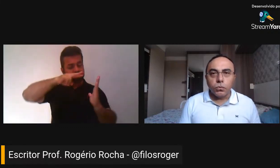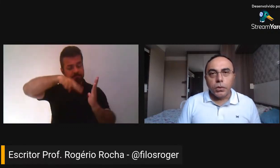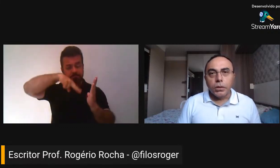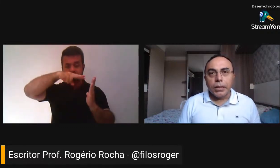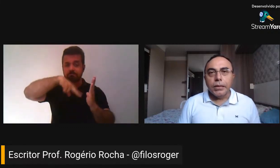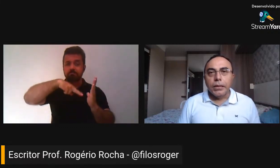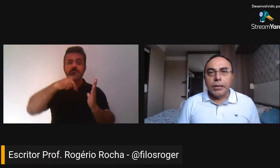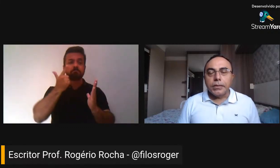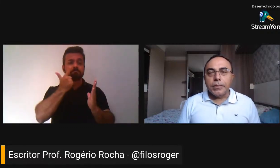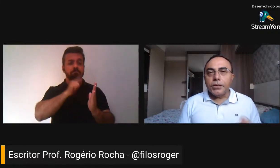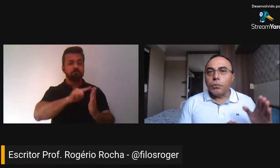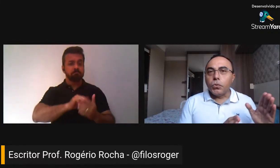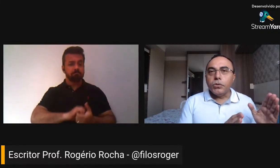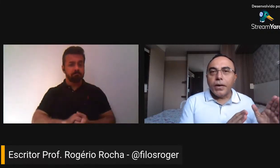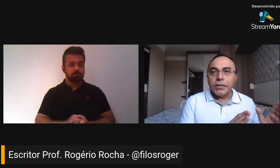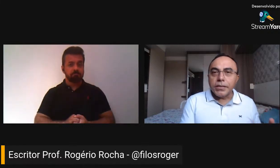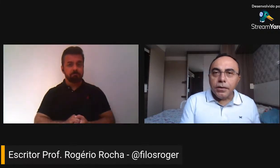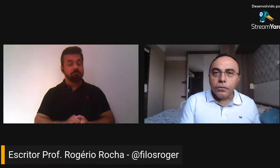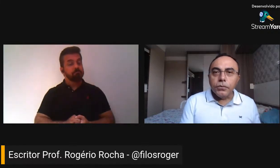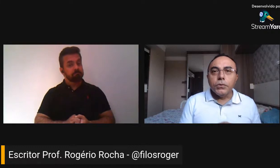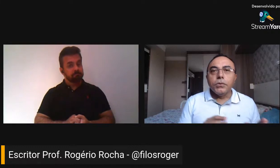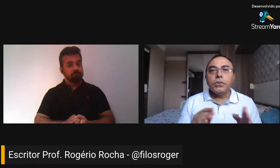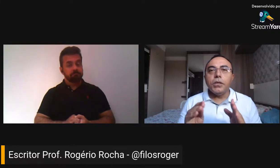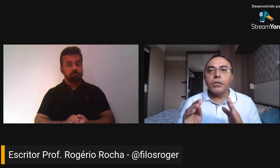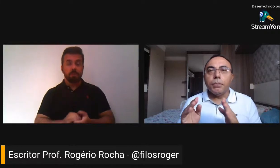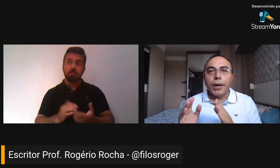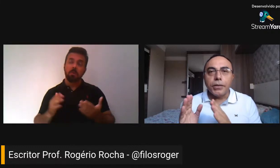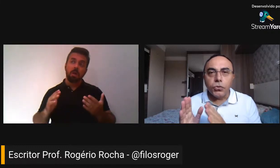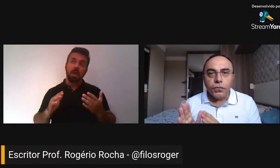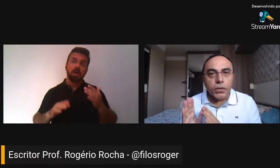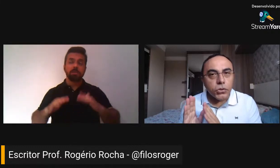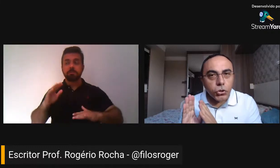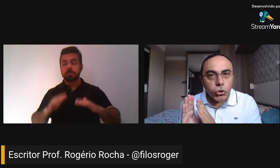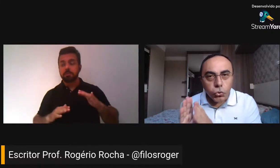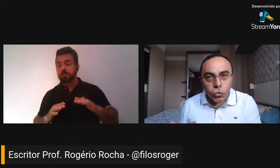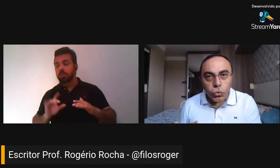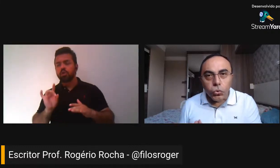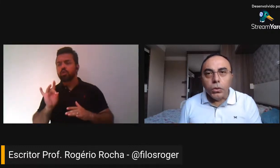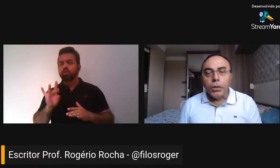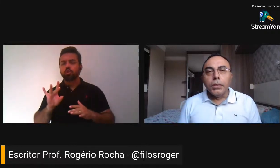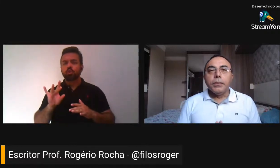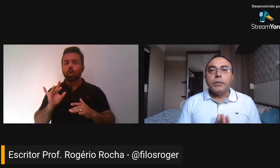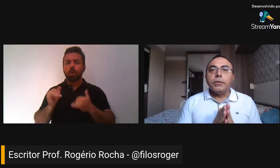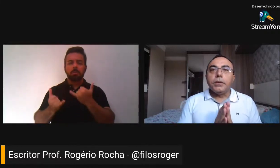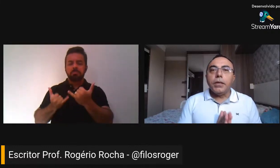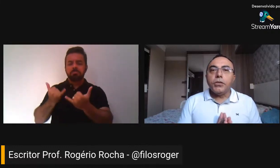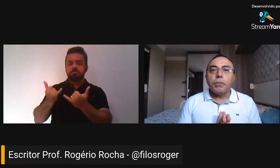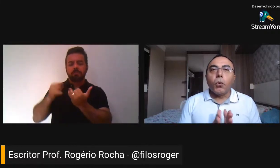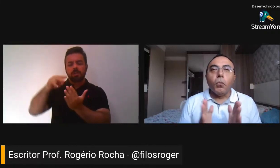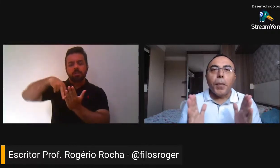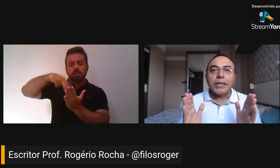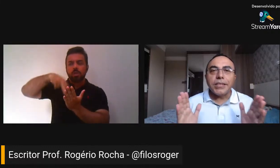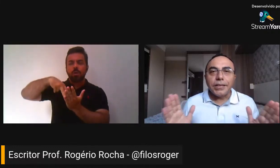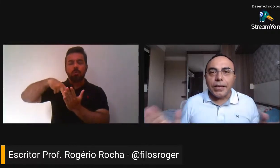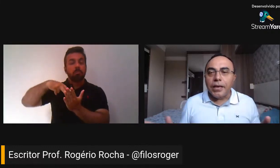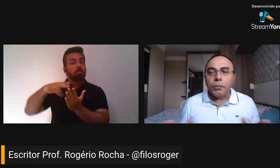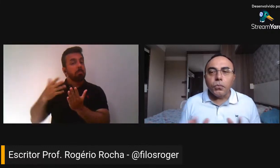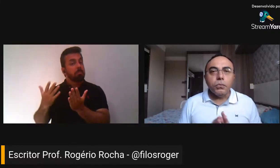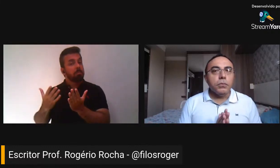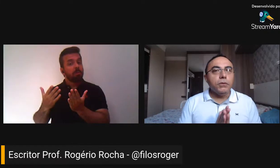conteúdo. Seja por diversão, seja para os fins de estudo, seja como